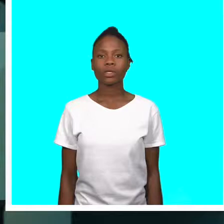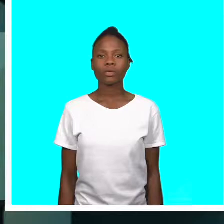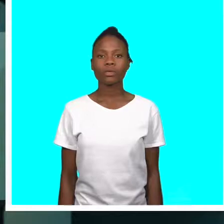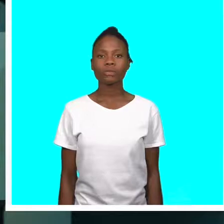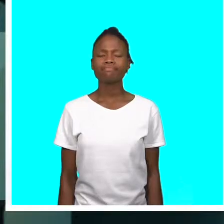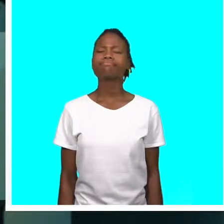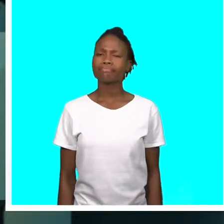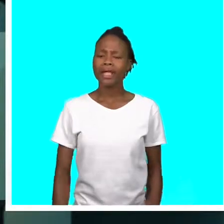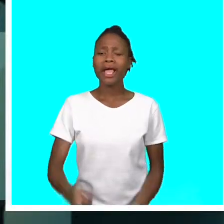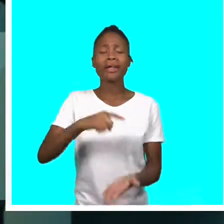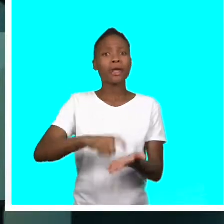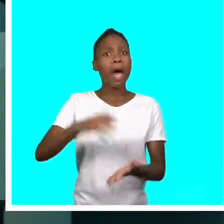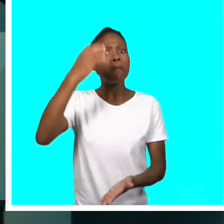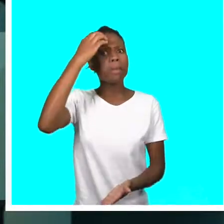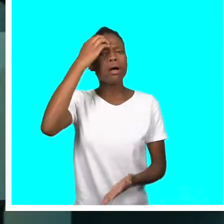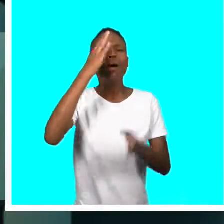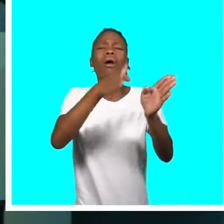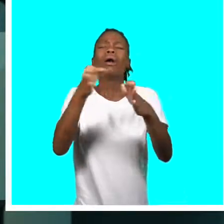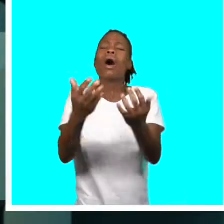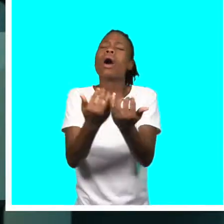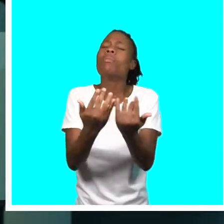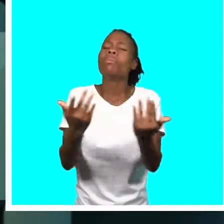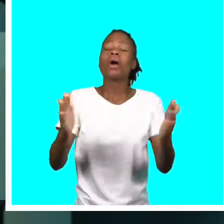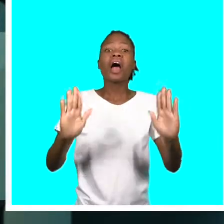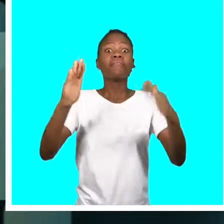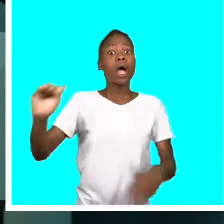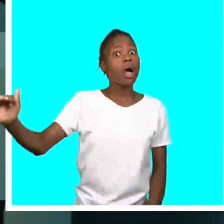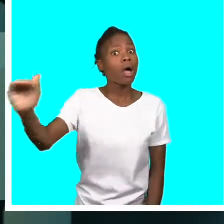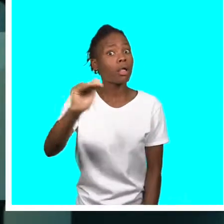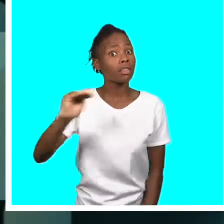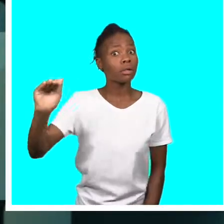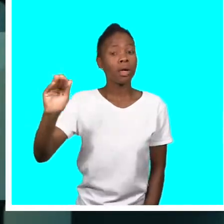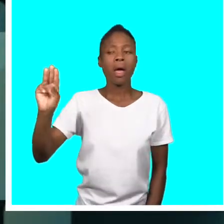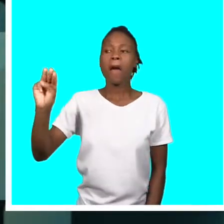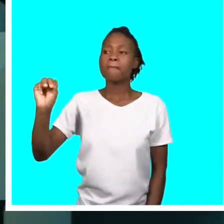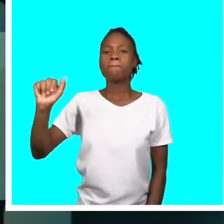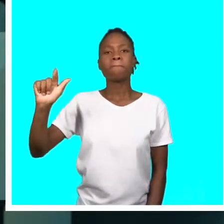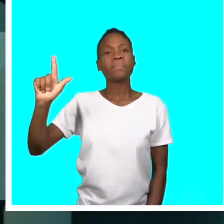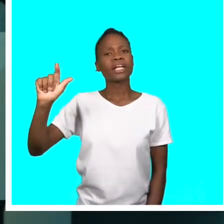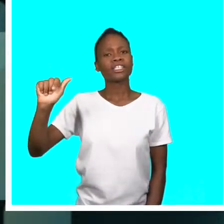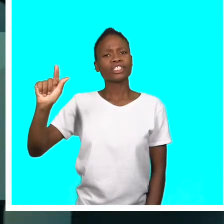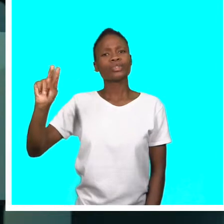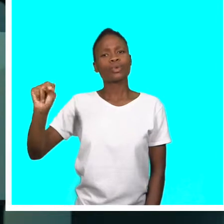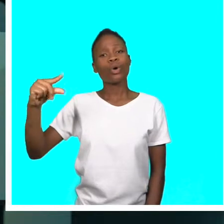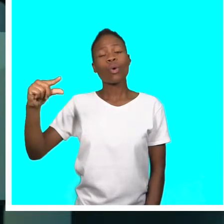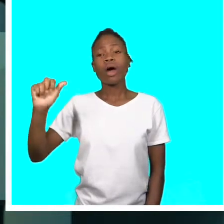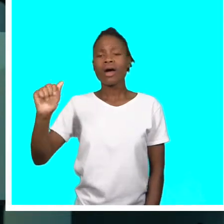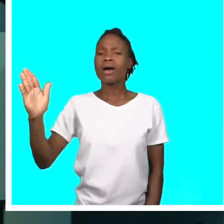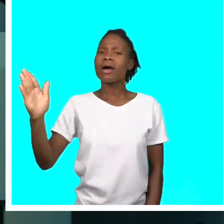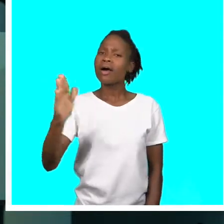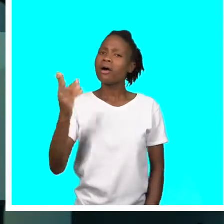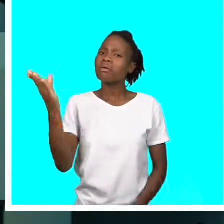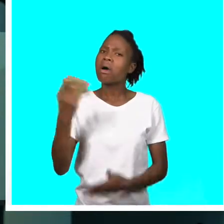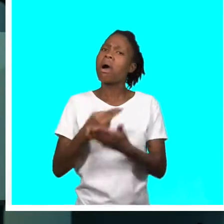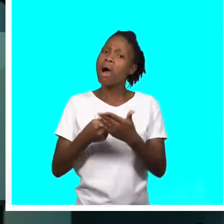Malanga, um dos bairros mais populosos da cidade de Maputo. É aqui